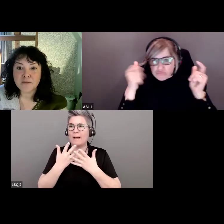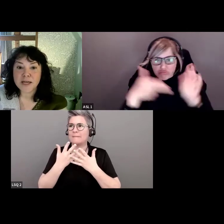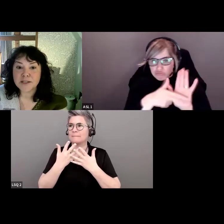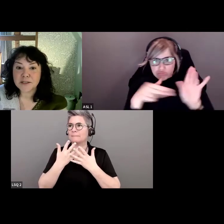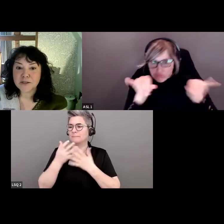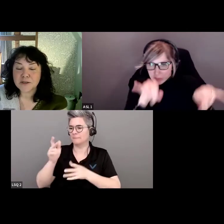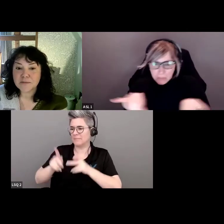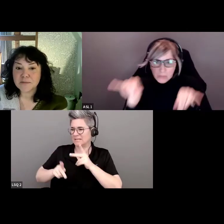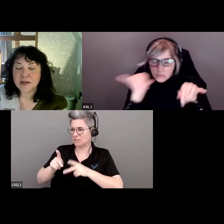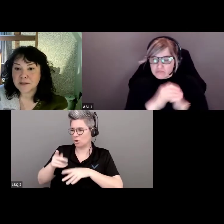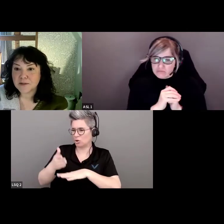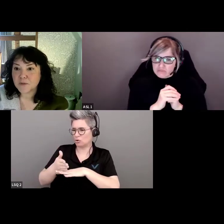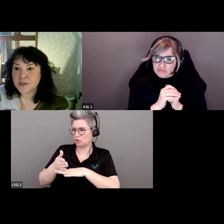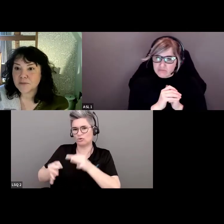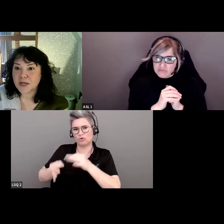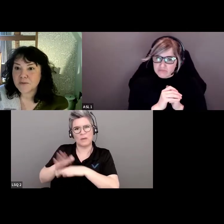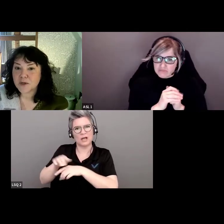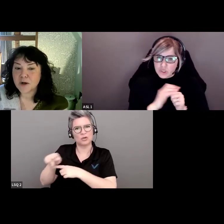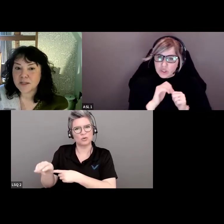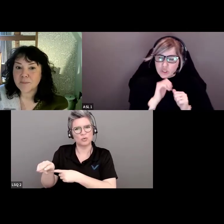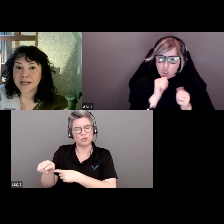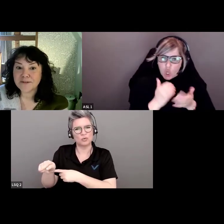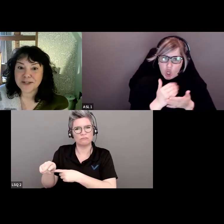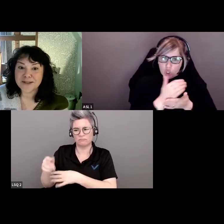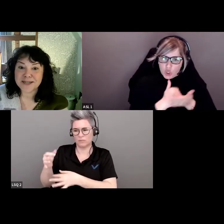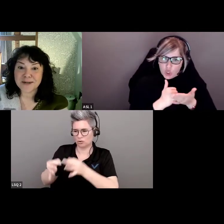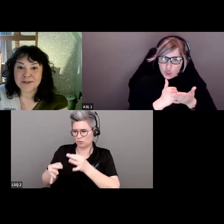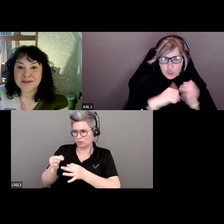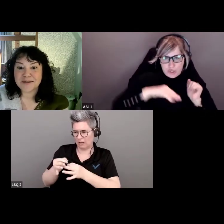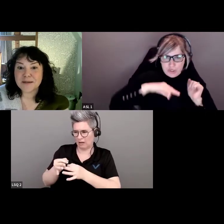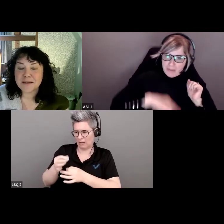jugeons les gens. Est-ce qu'il y a des gens qui, à nos yeux,